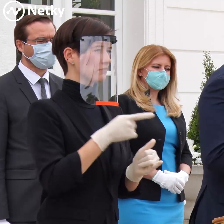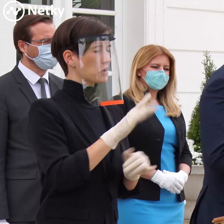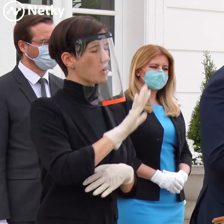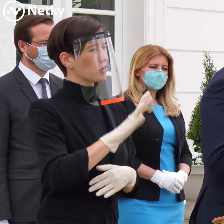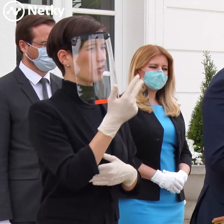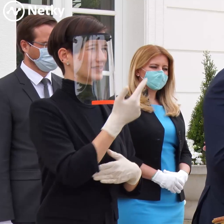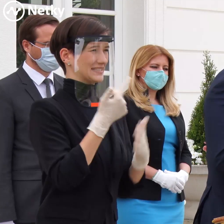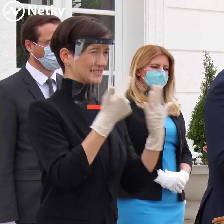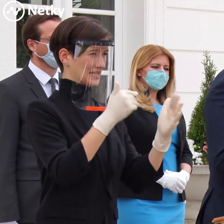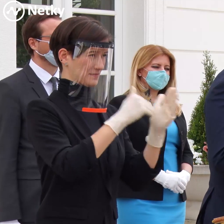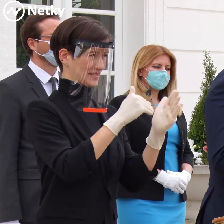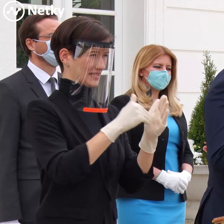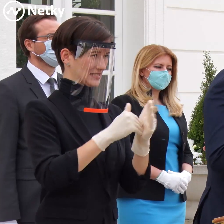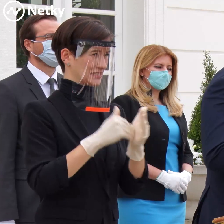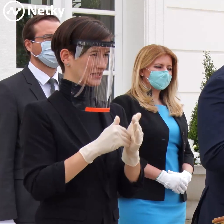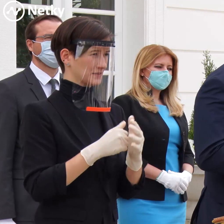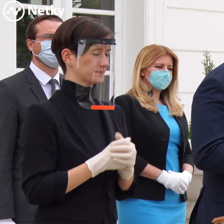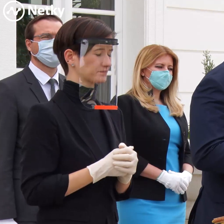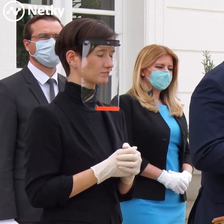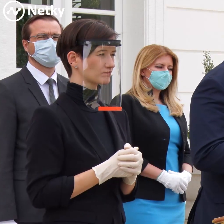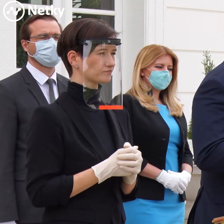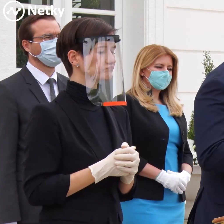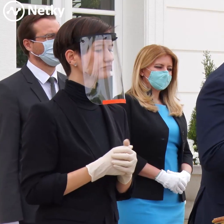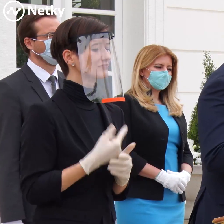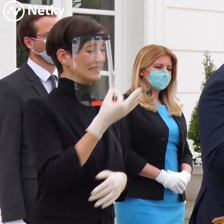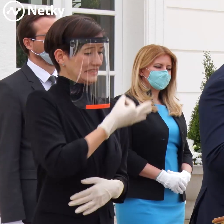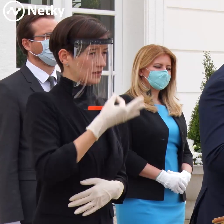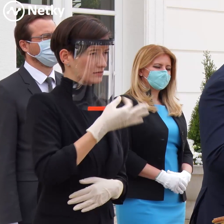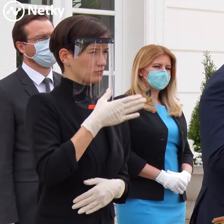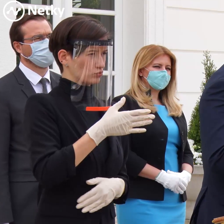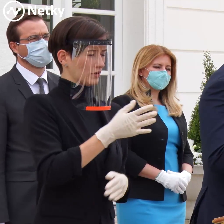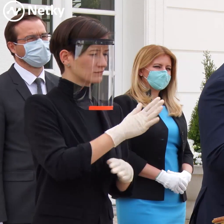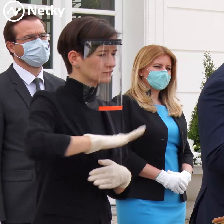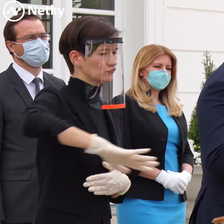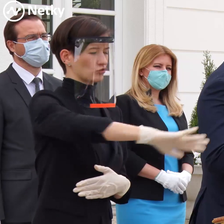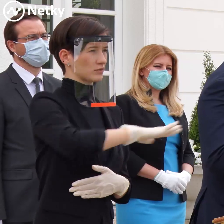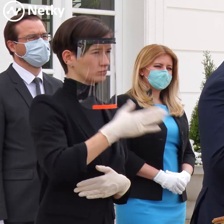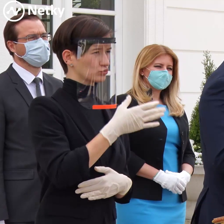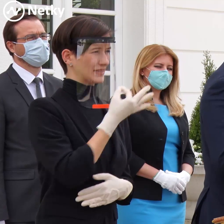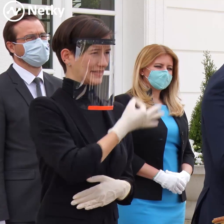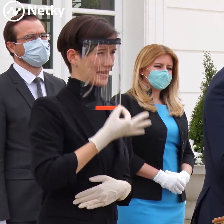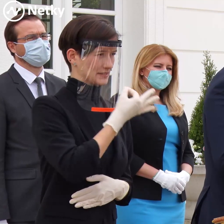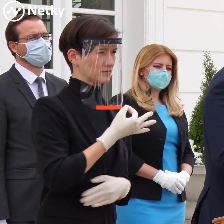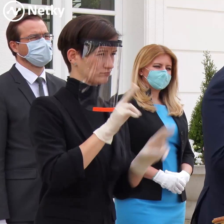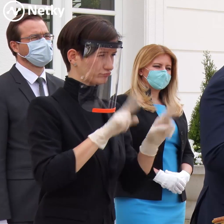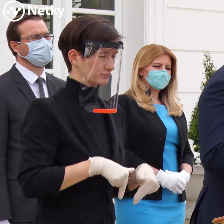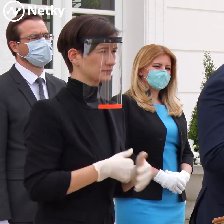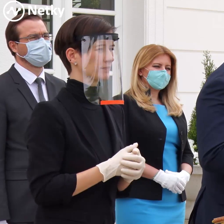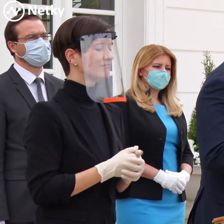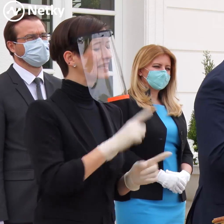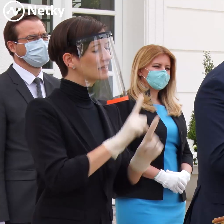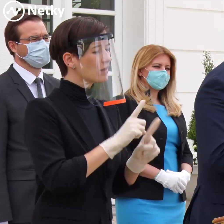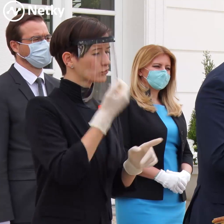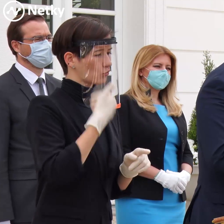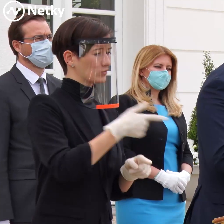ambulantních zariadení už len kvôli tomu, že ak v prípade potreby ich bude potrebné zavolať na výpomoc do niektorých